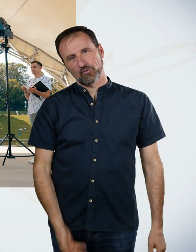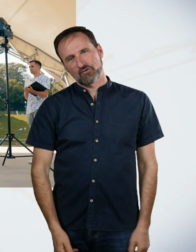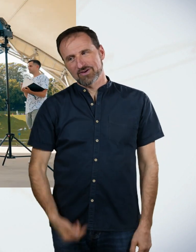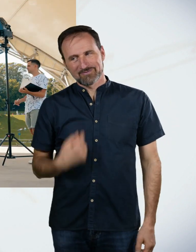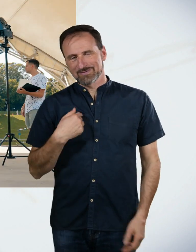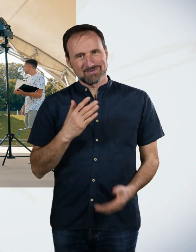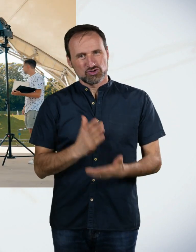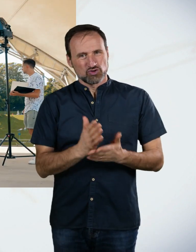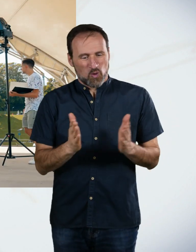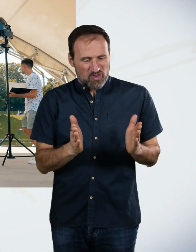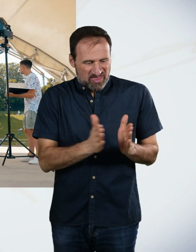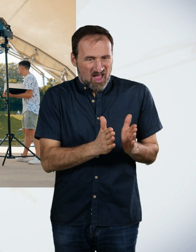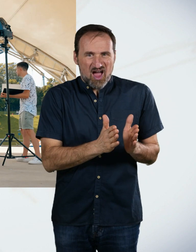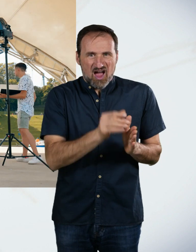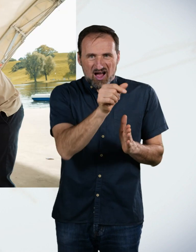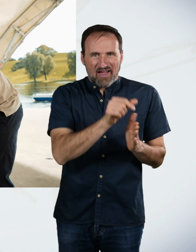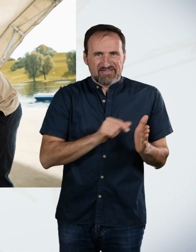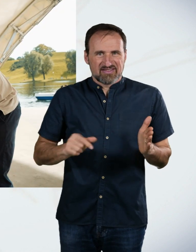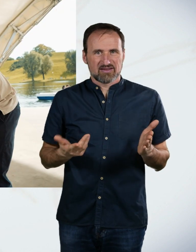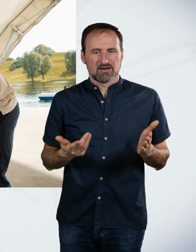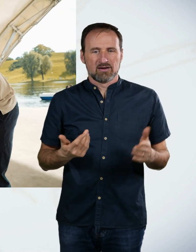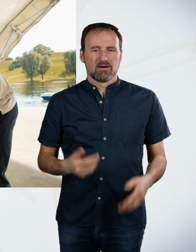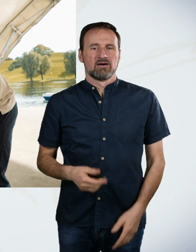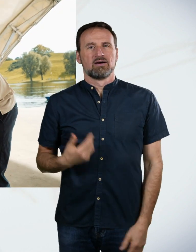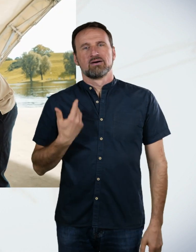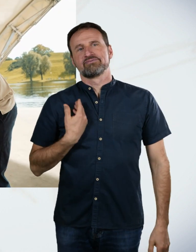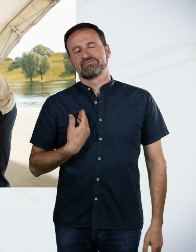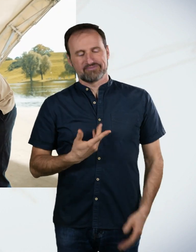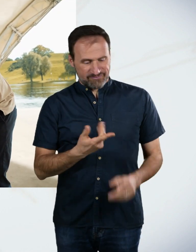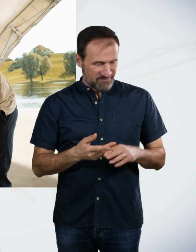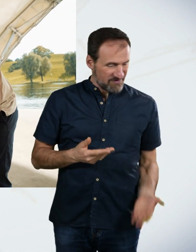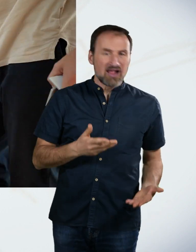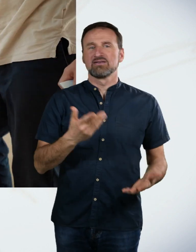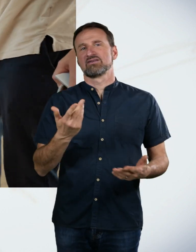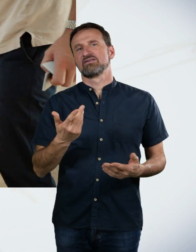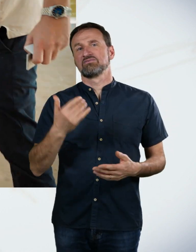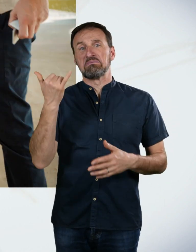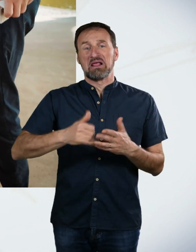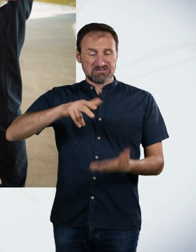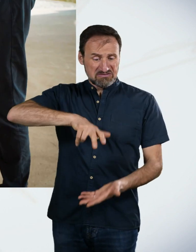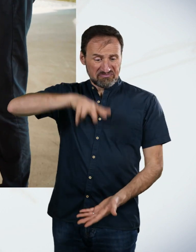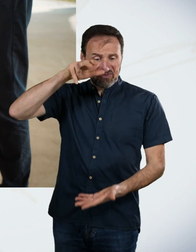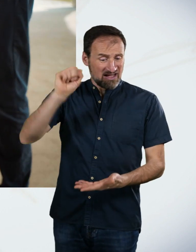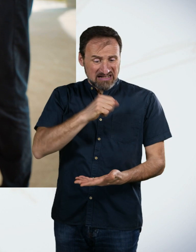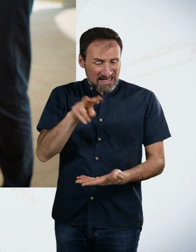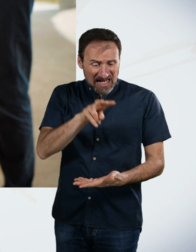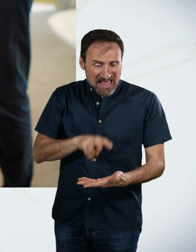Ach, das mache ich am Ende, die reiß ich sonst gleich alle runter. Das sagt er, der kann das am Ende nicht lesen, weil das dann so Millimeter-Lücke hat irgendwo. In welcher Reihe bin ich denn?